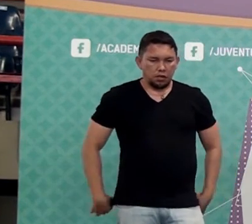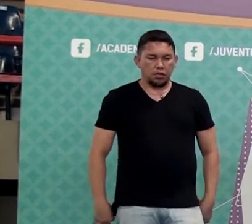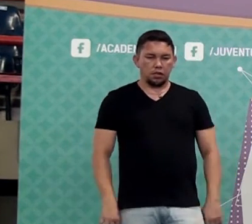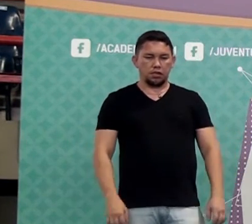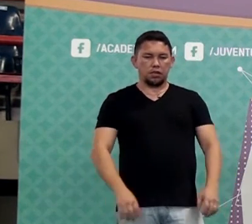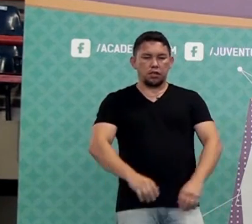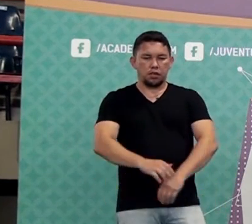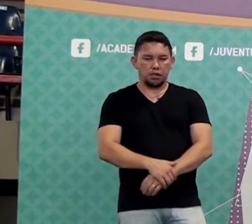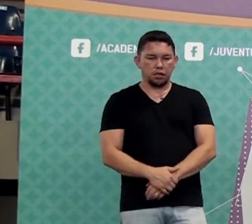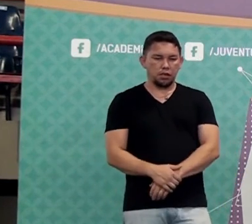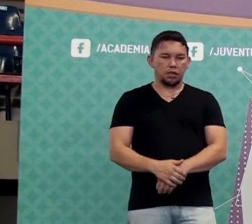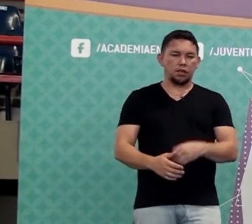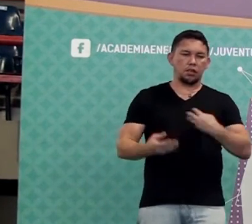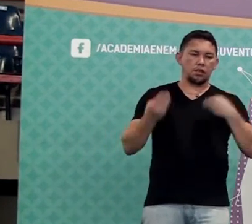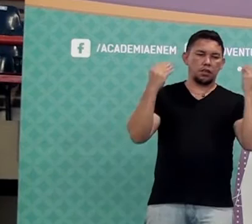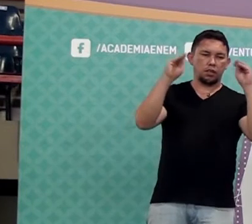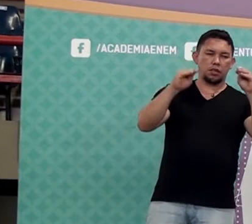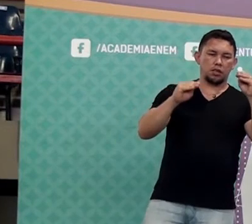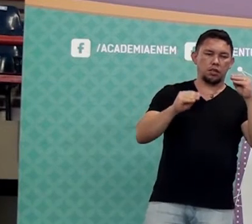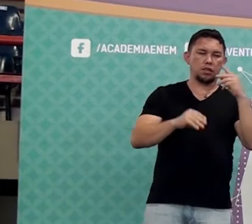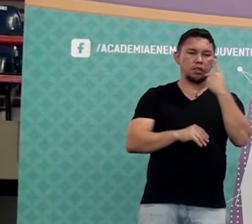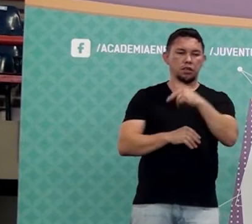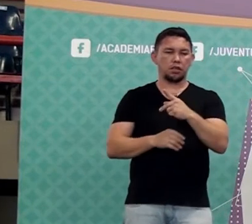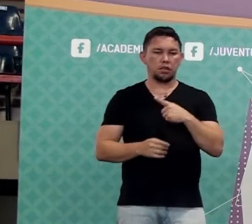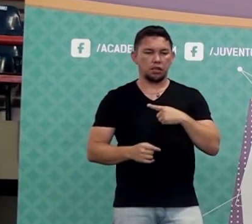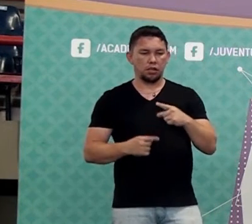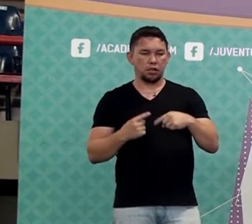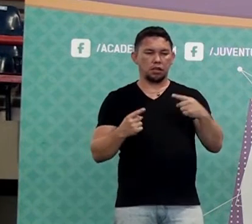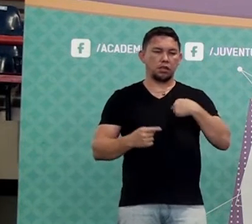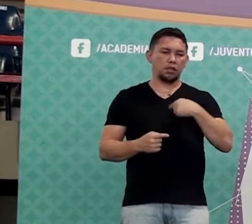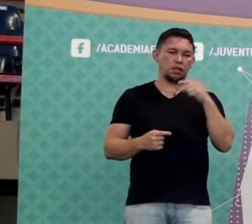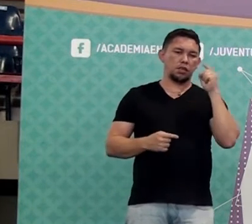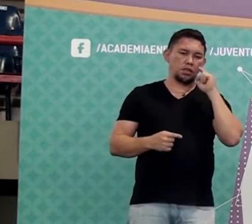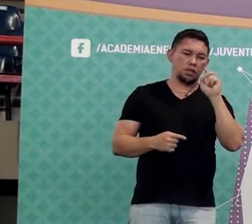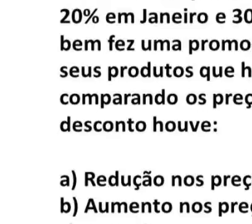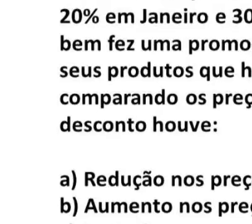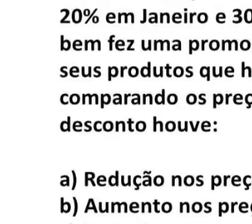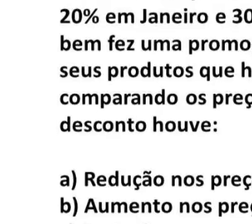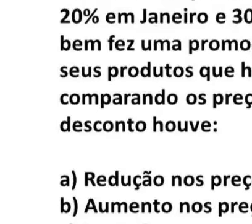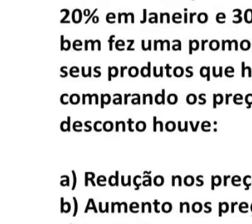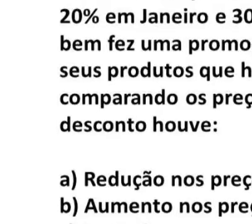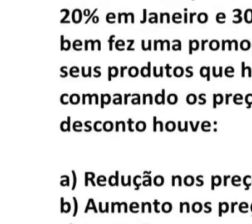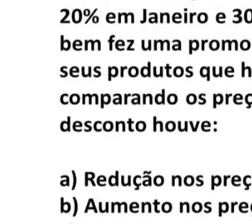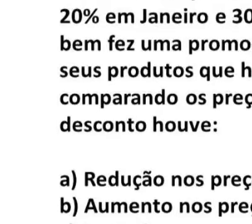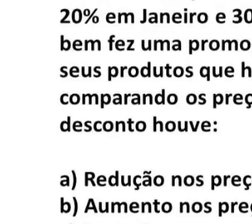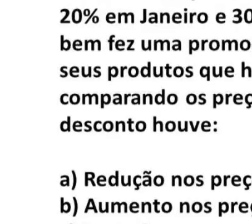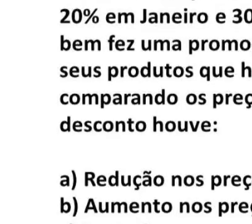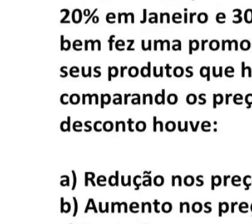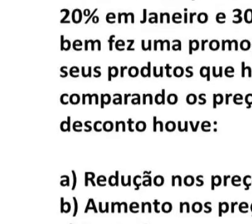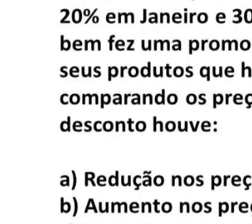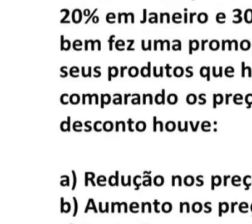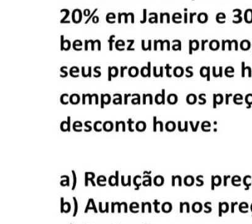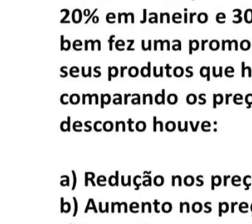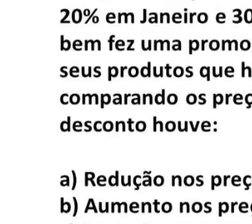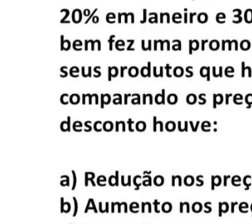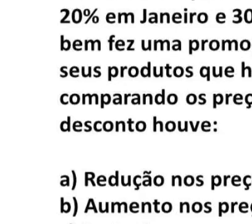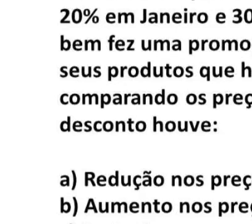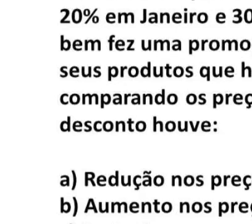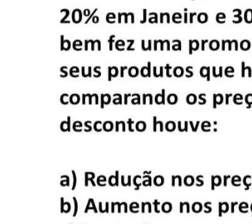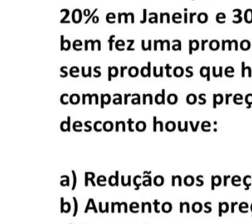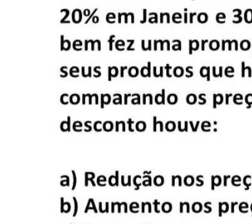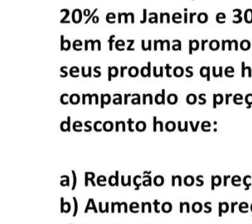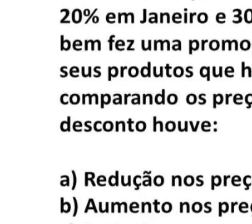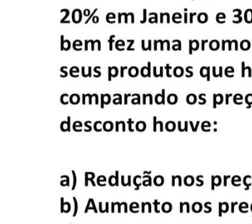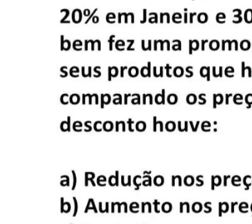questão aí. Eu vou postar essa questão depois pra vocês. Esquece a apostila. Olha pra essa questão aí. Resolvam aumentar seus produtos em 20% em